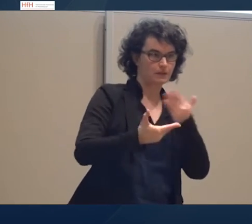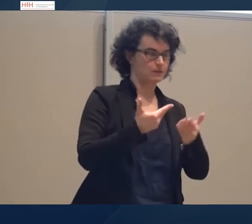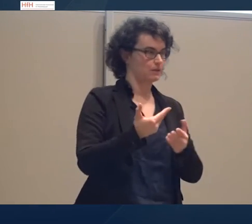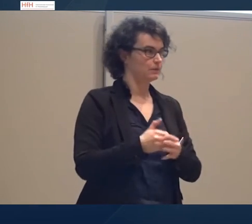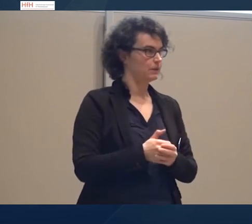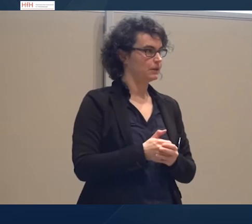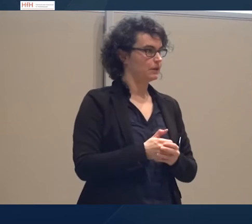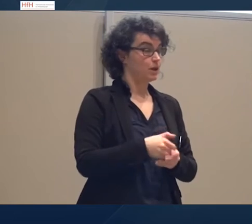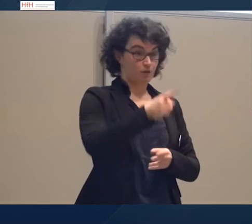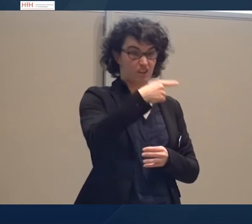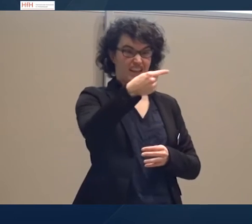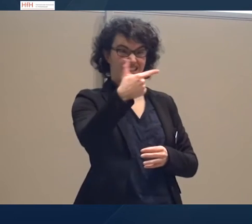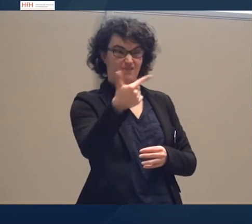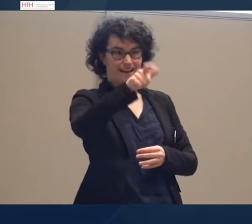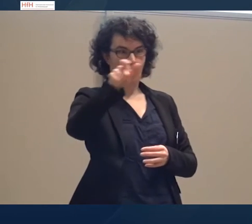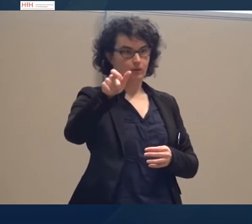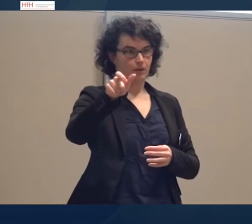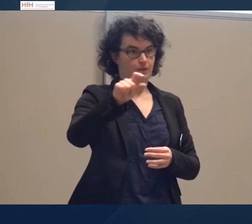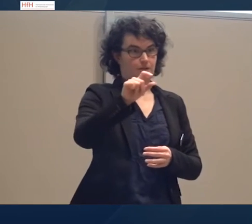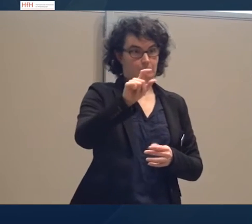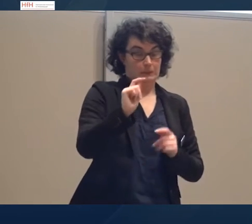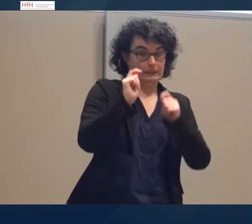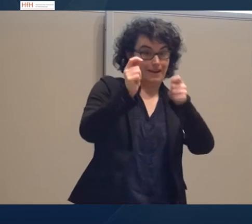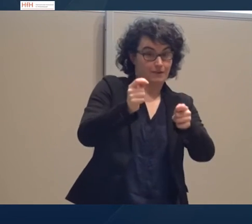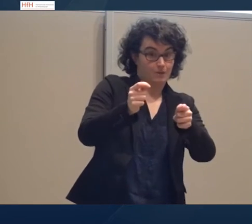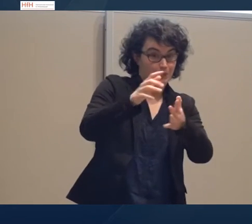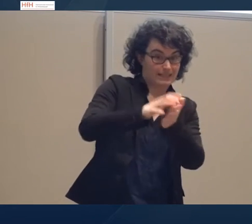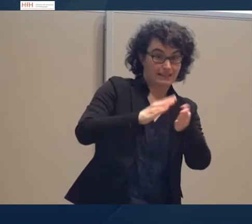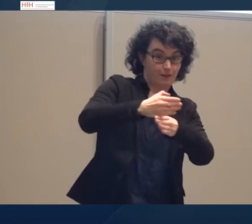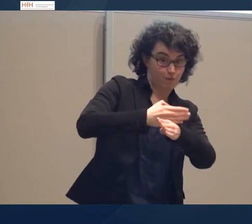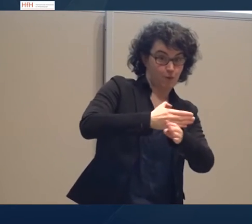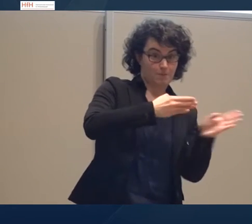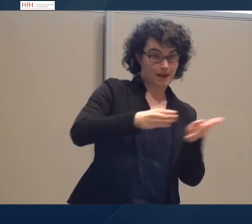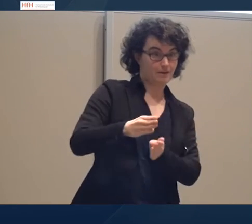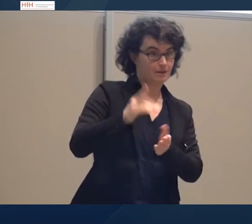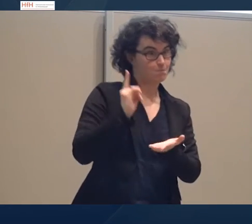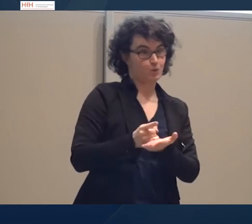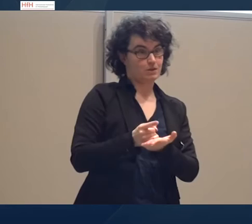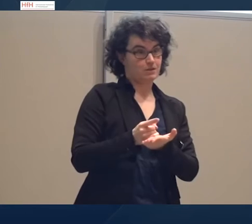G2-Leute, dass sie ihre Texte vorreiben dürfen. Das gehört zum Textqualität mit dazu.